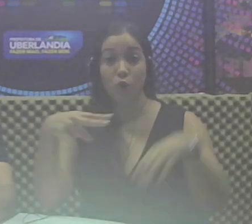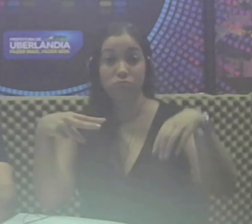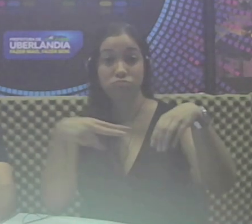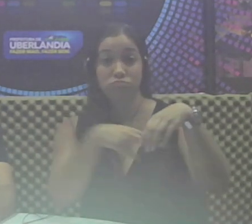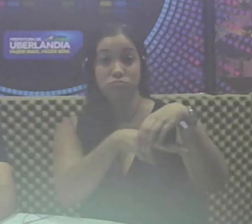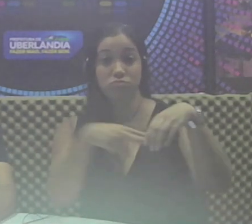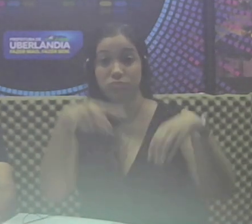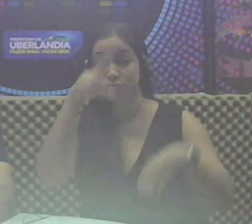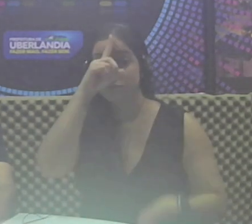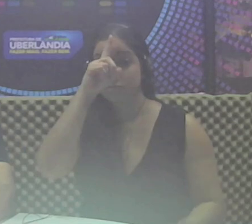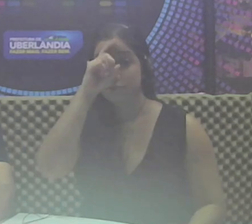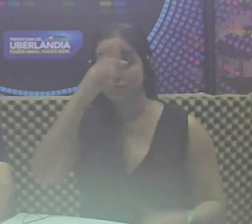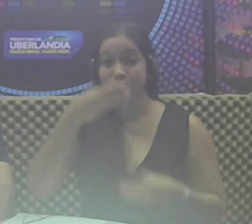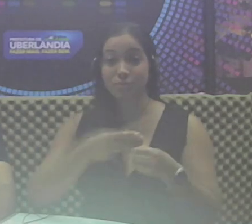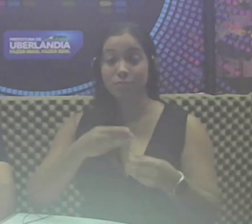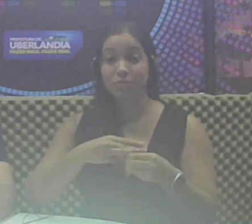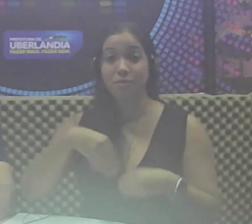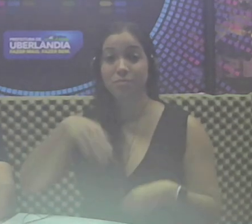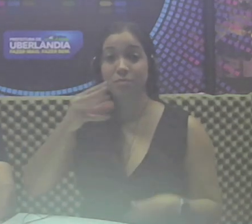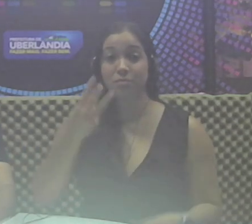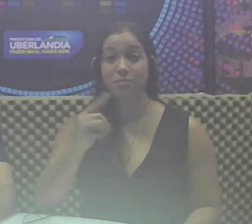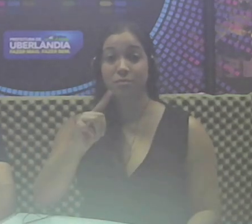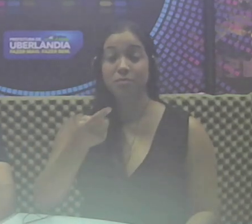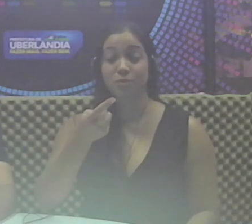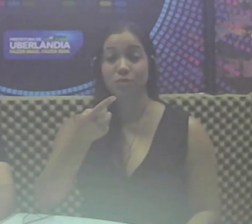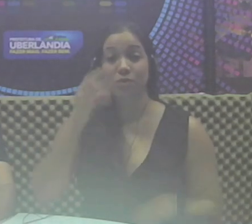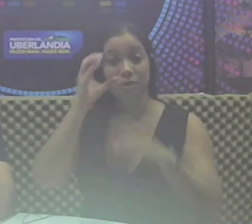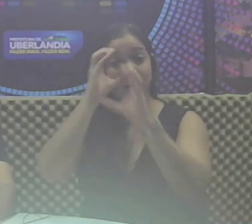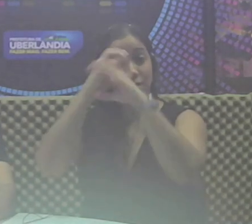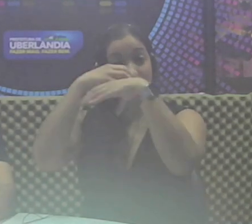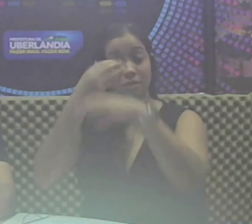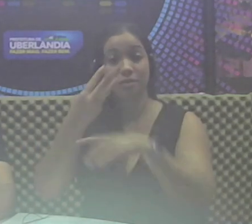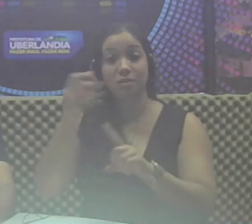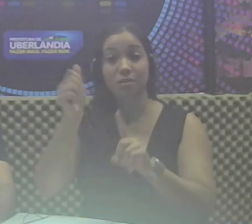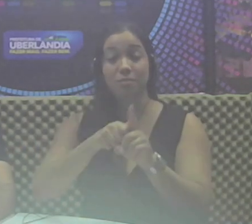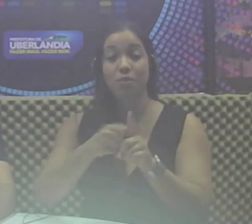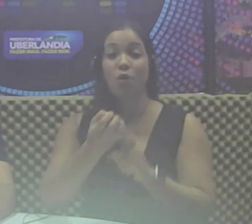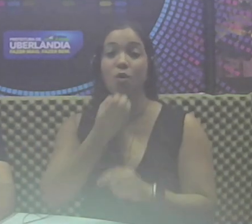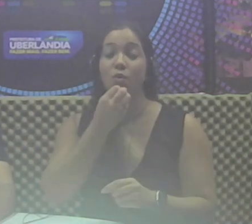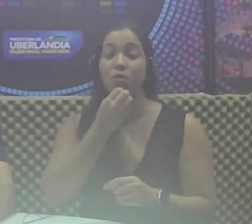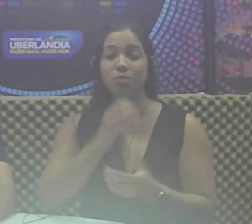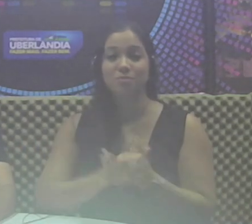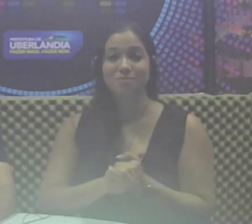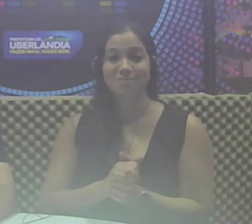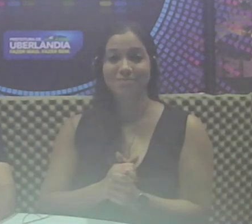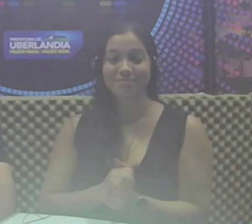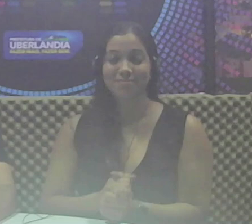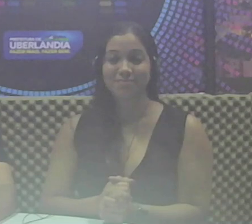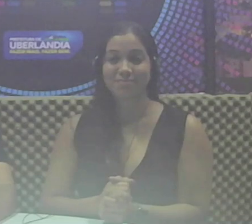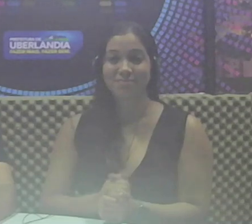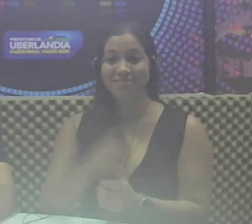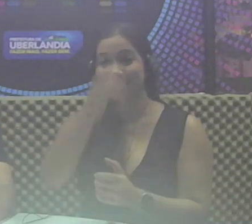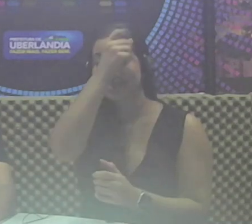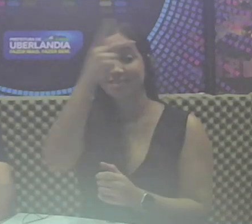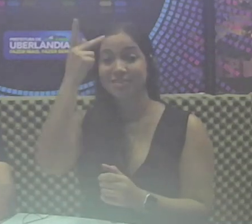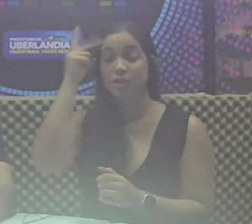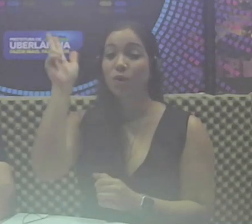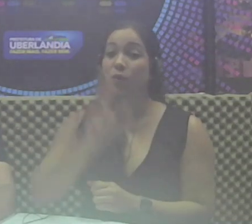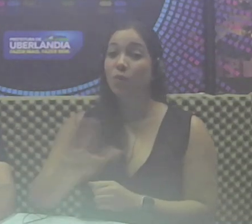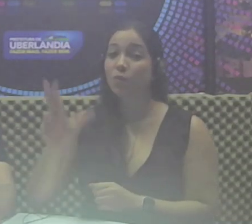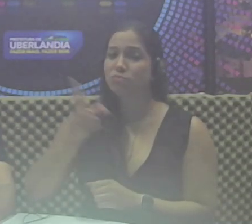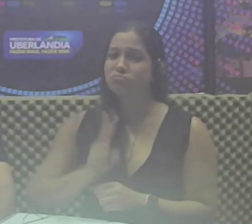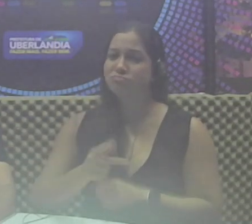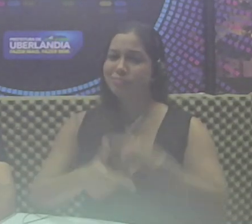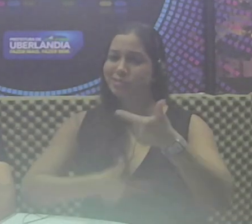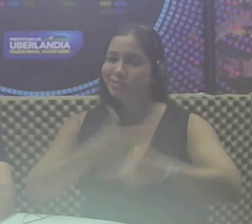Hospital Municipal realiza mais de 3 mil exames em três meses de operação. A Prefeitura de Uberlândia sempre